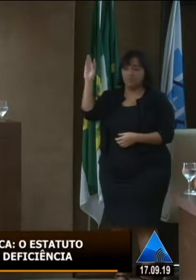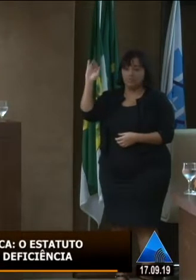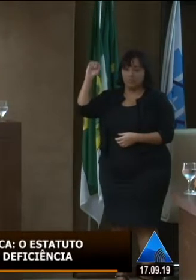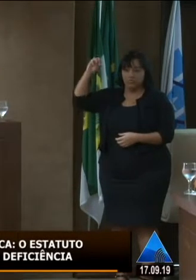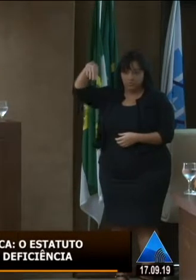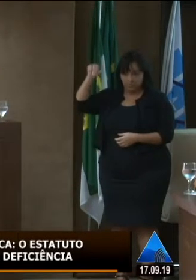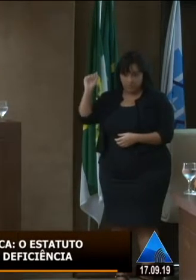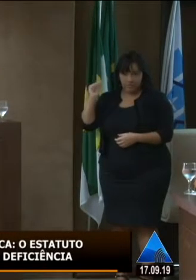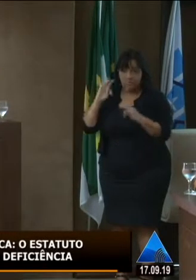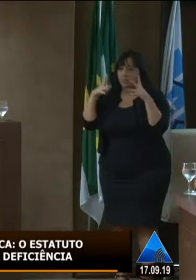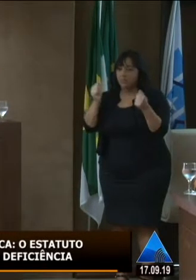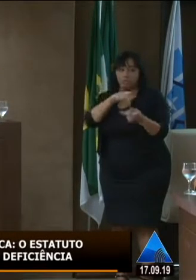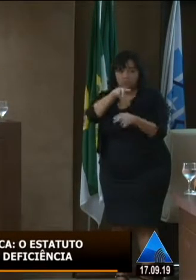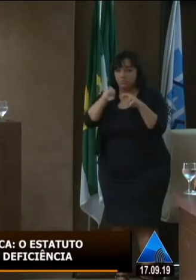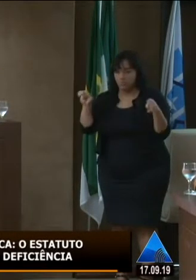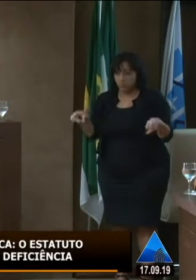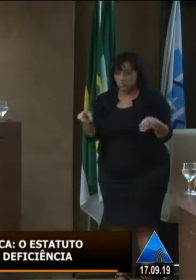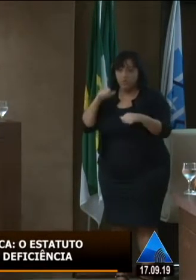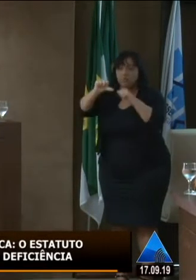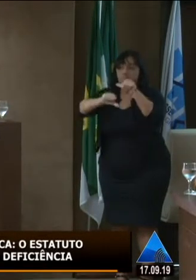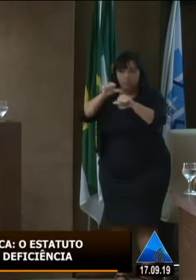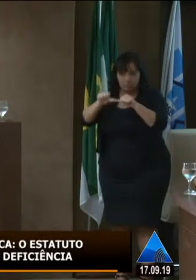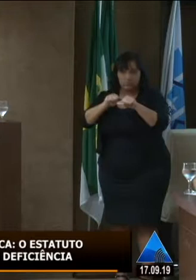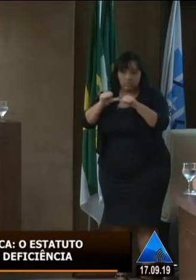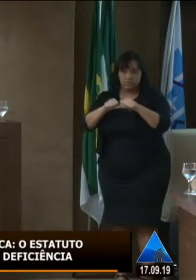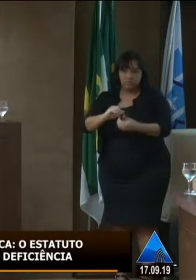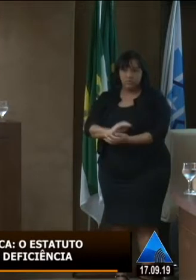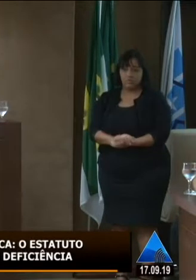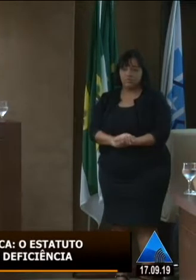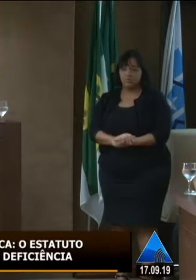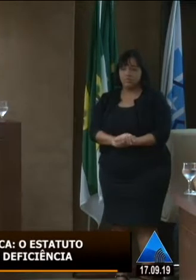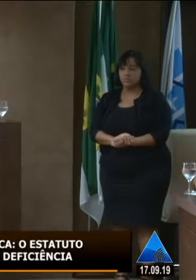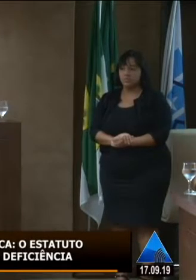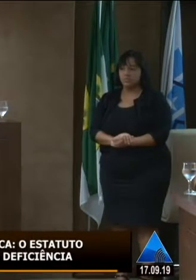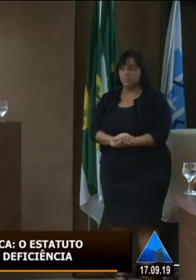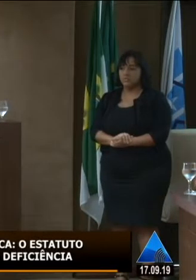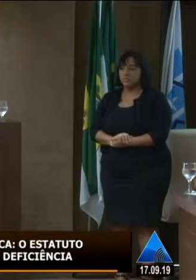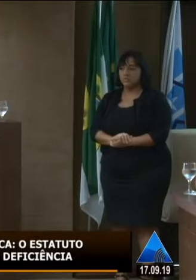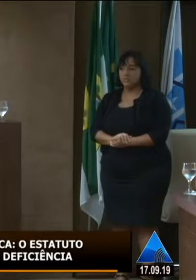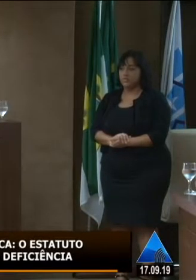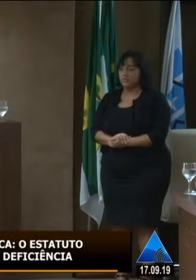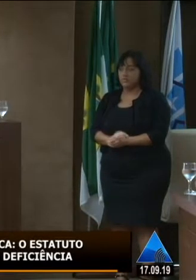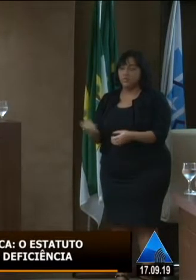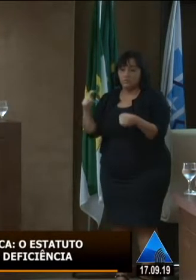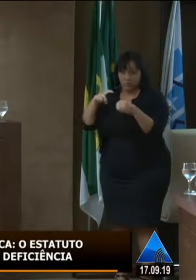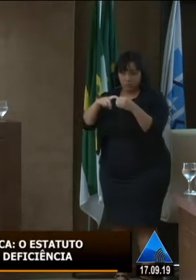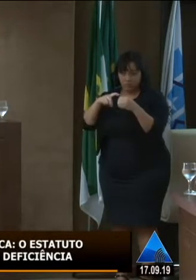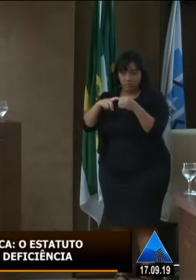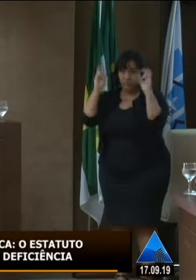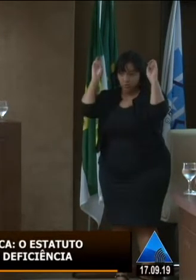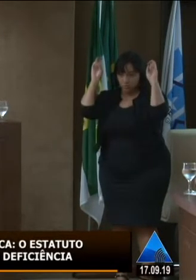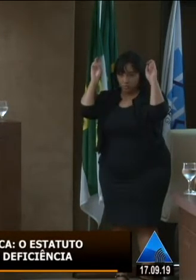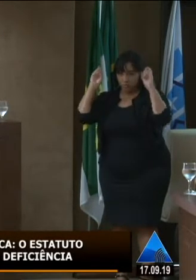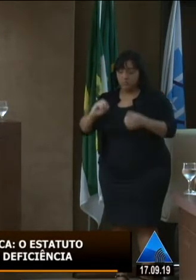secretária de Estado e da mulher, doutora Amélia Bander. E, voltando à pauta, esse